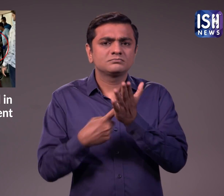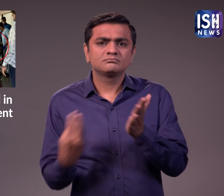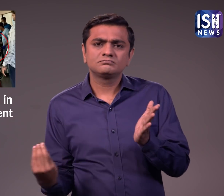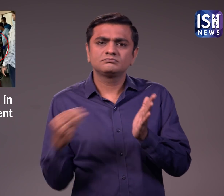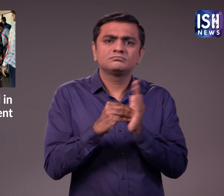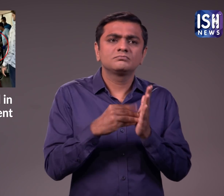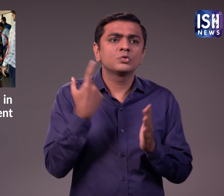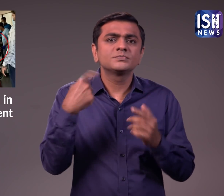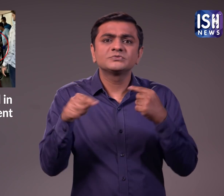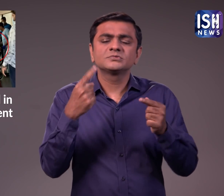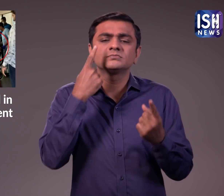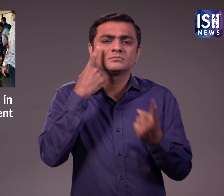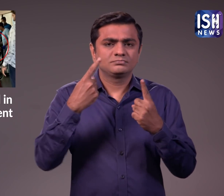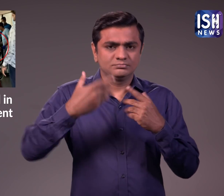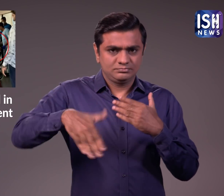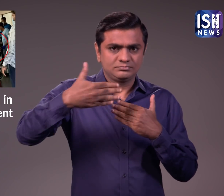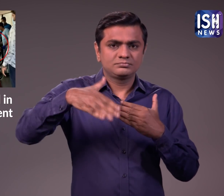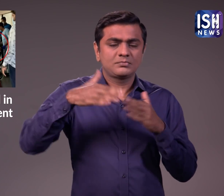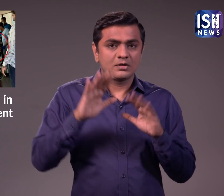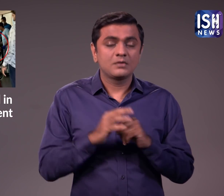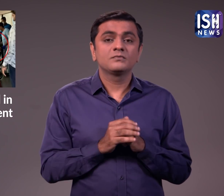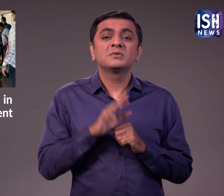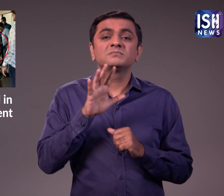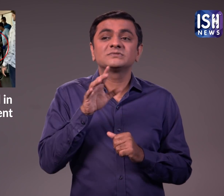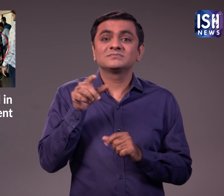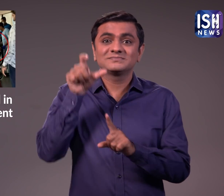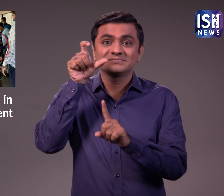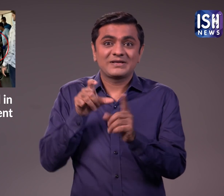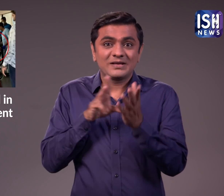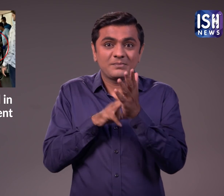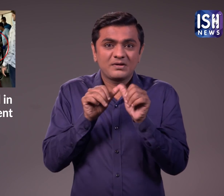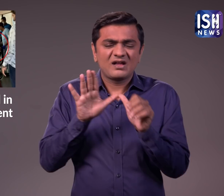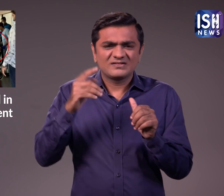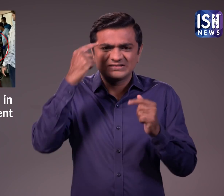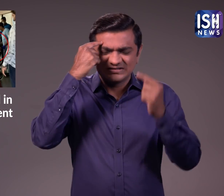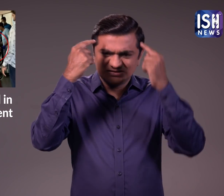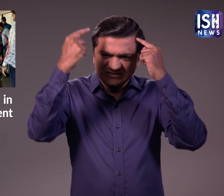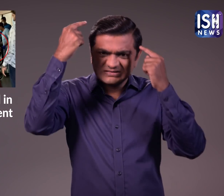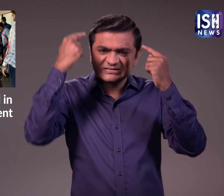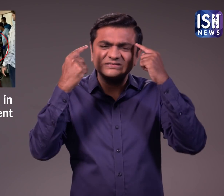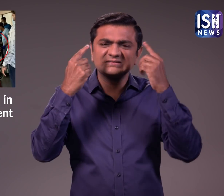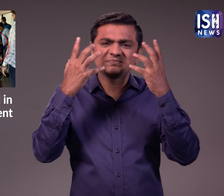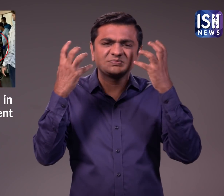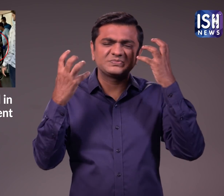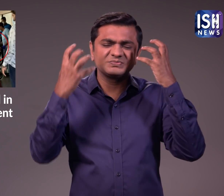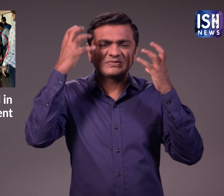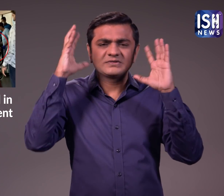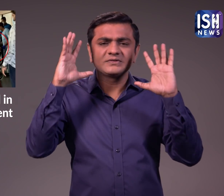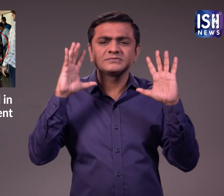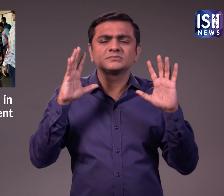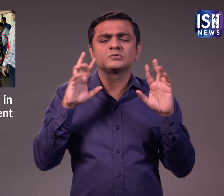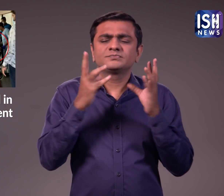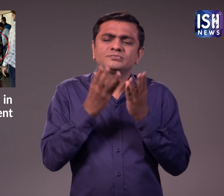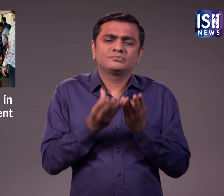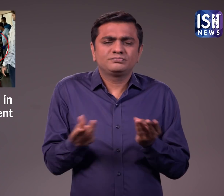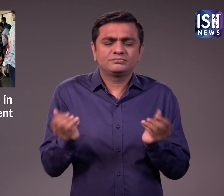प्रात्मी की दर्ज कर ली है और मामले की जाच कर रही है। उनकी चोटे जल्दी ठीक हो